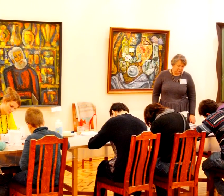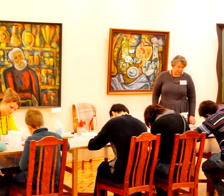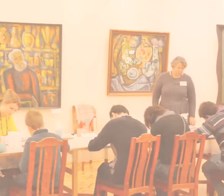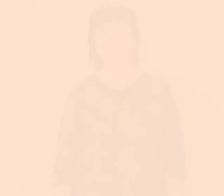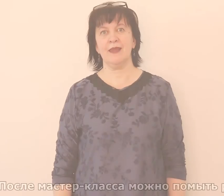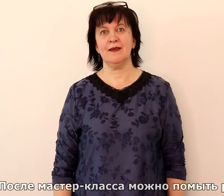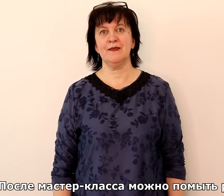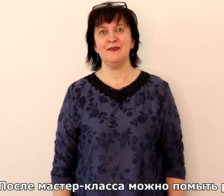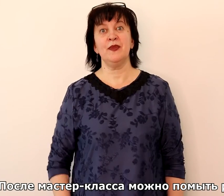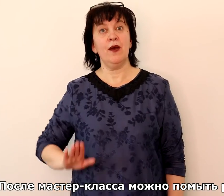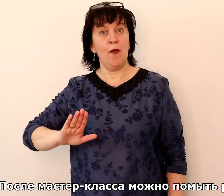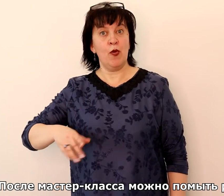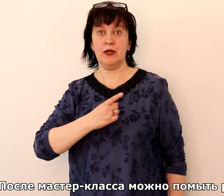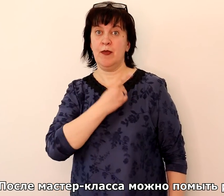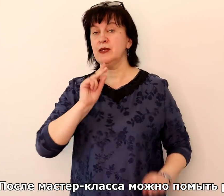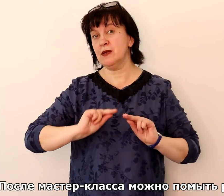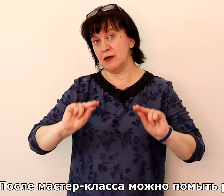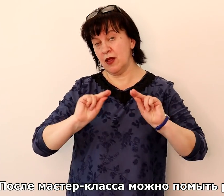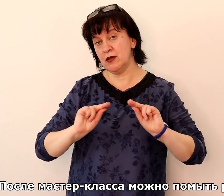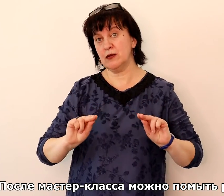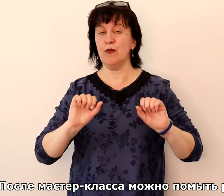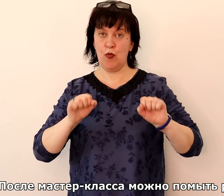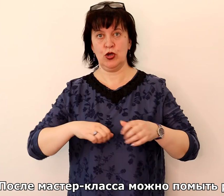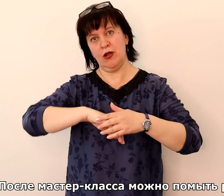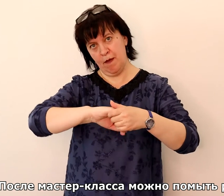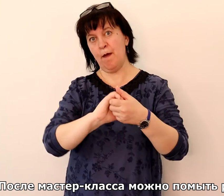После мастер-класса можно помыть руки.